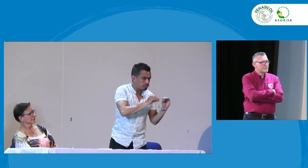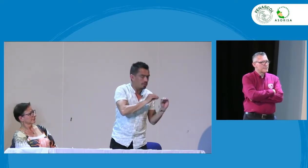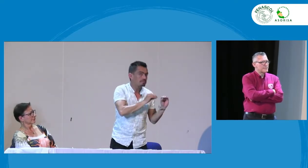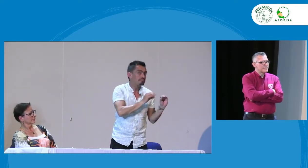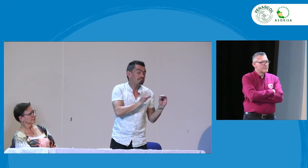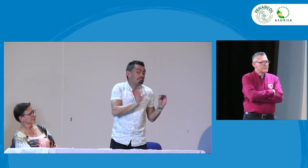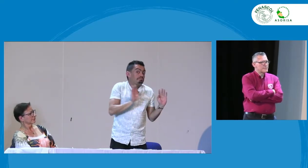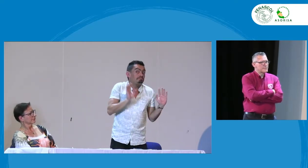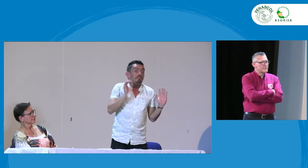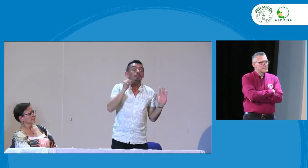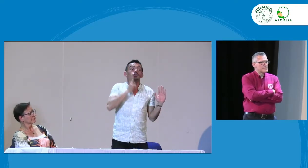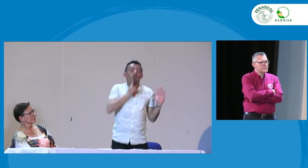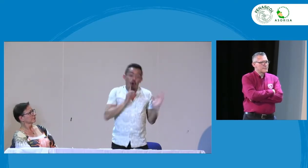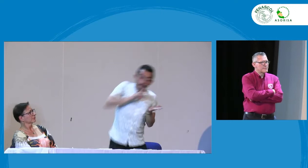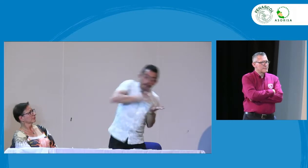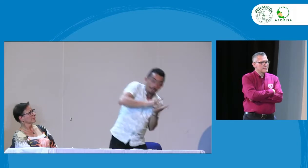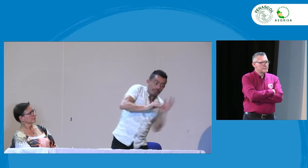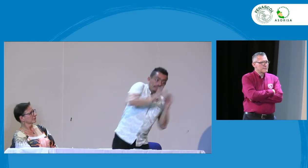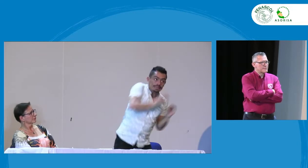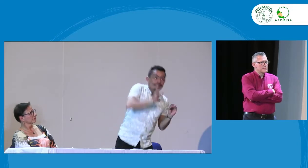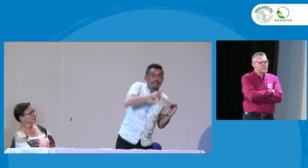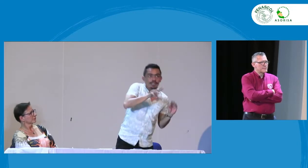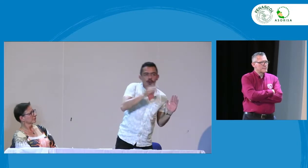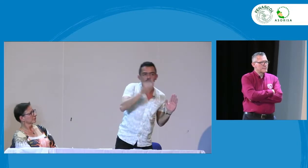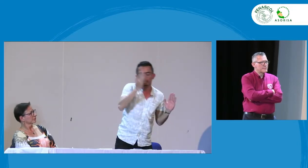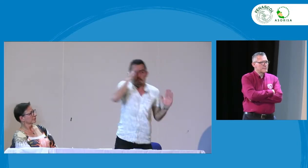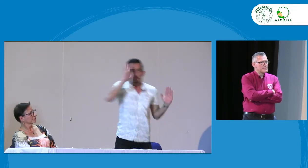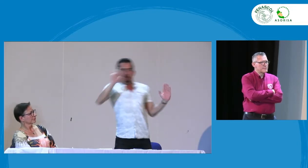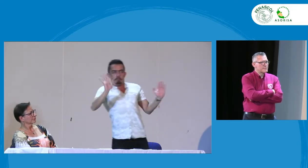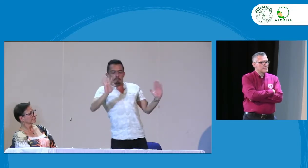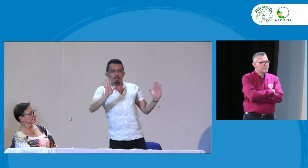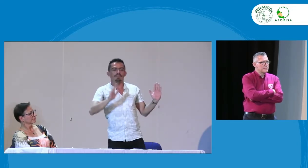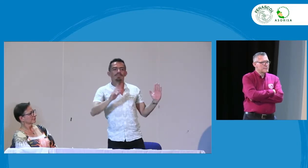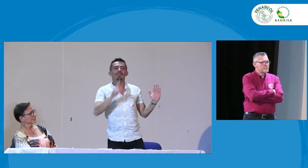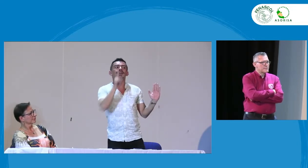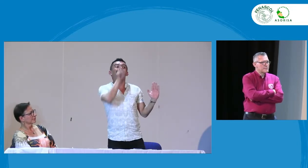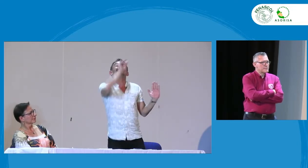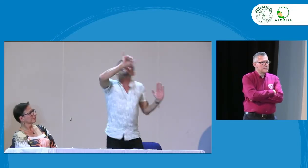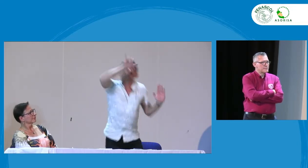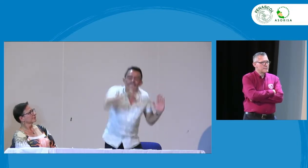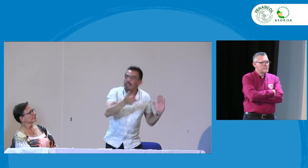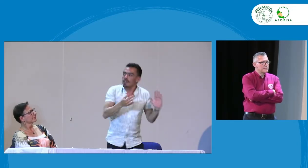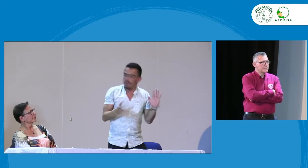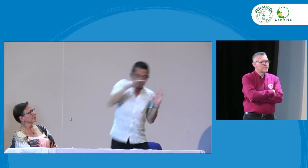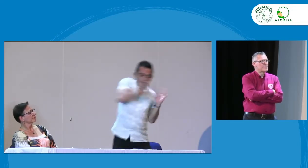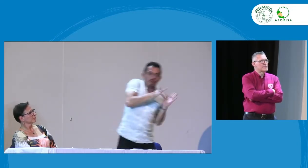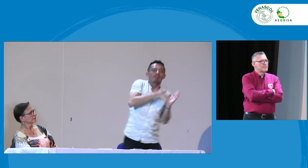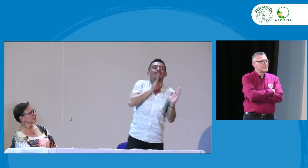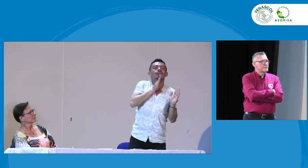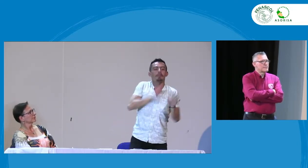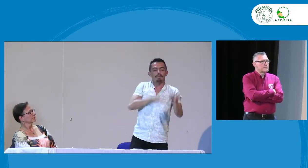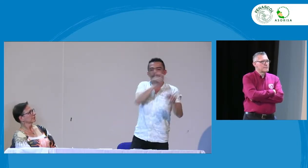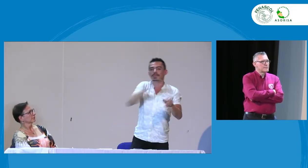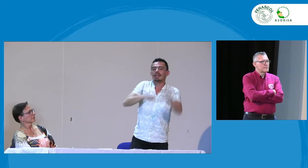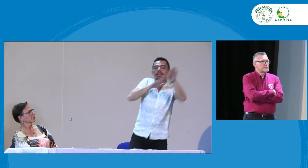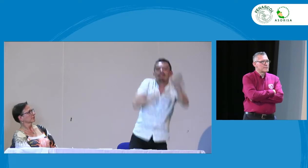sobre esta construcción del decreto yo no estoy seguro no sé si hubo participación de personas sordas